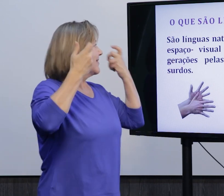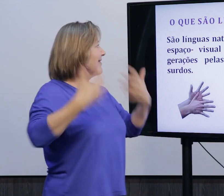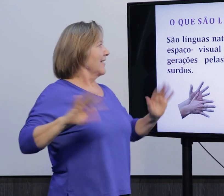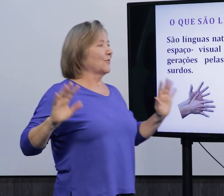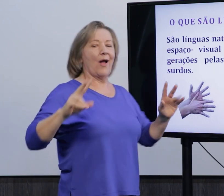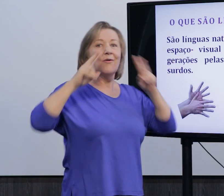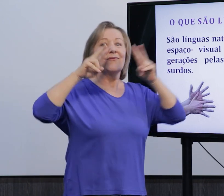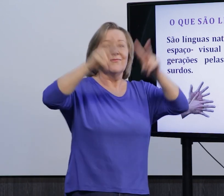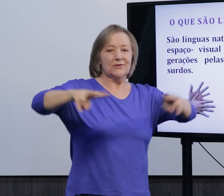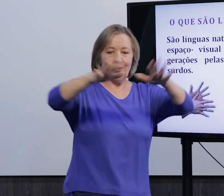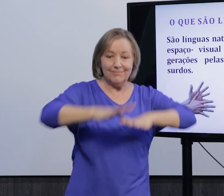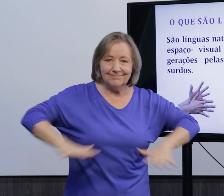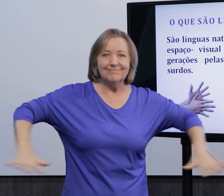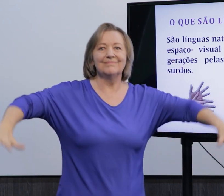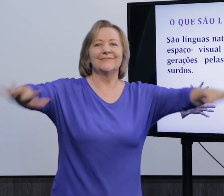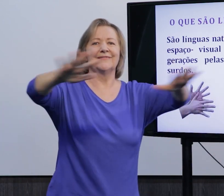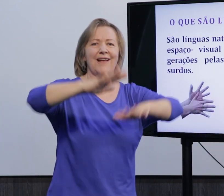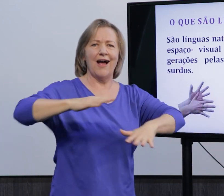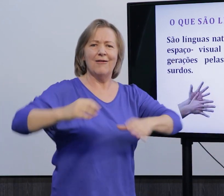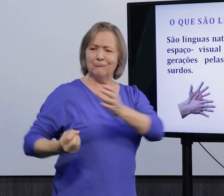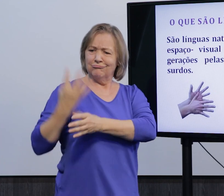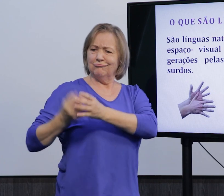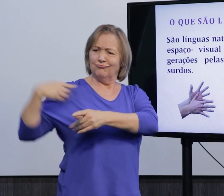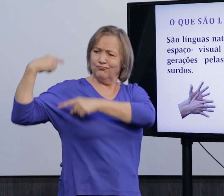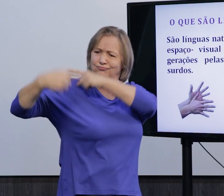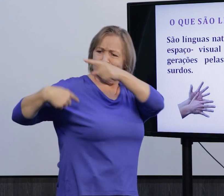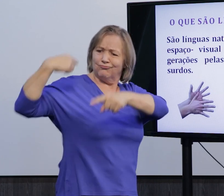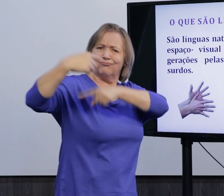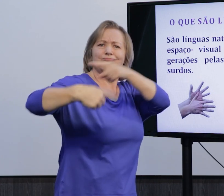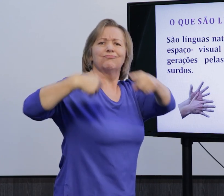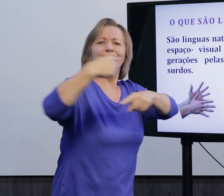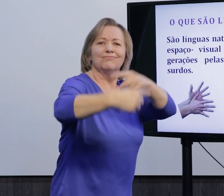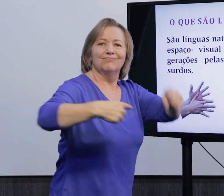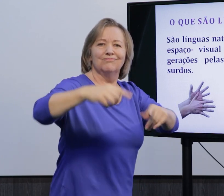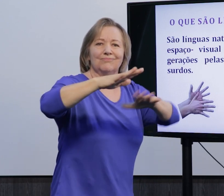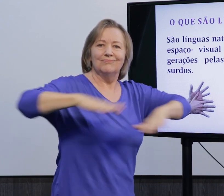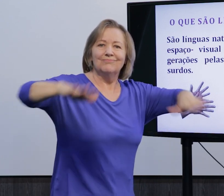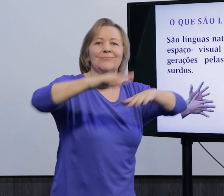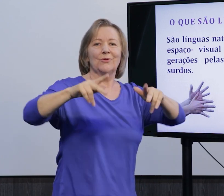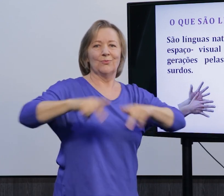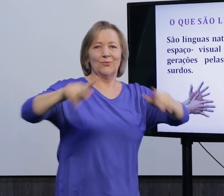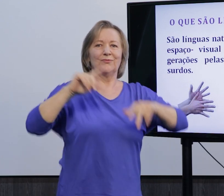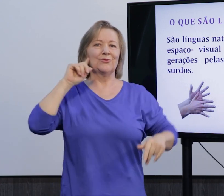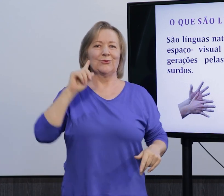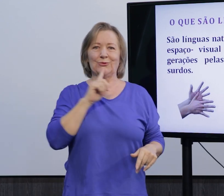naturais na modalidade espaço-visual que são criadas aí por meio de gerações, né? Das